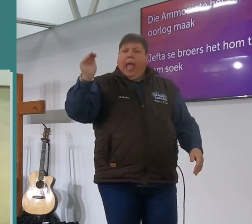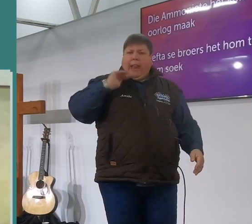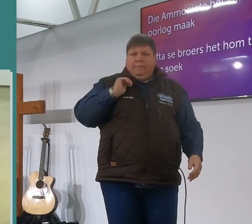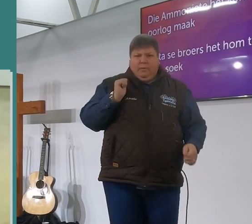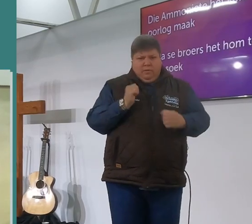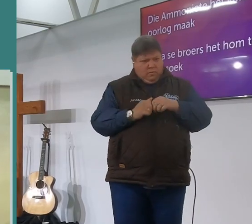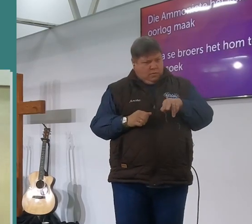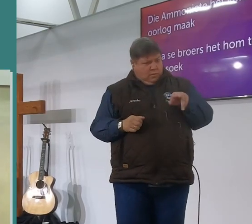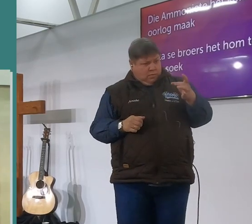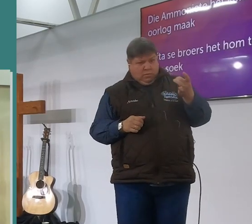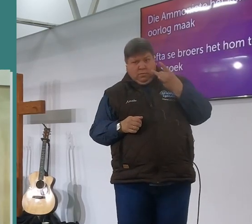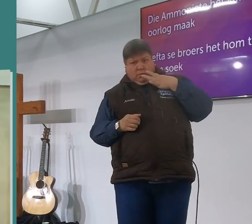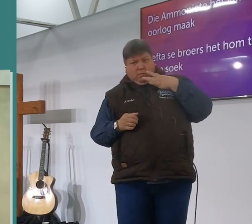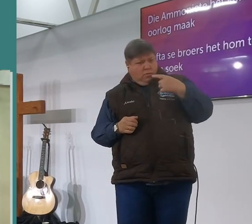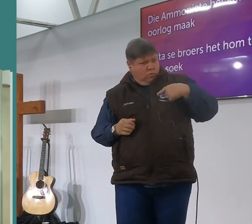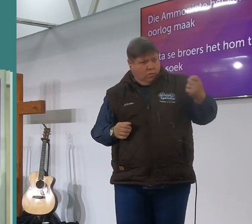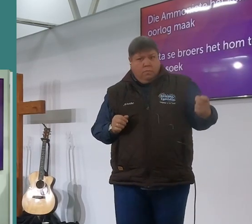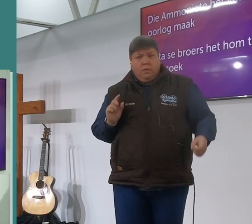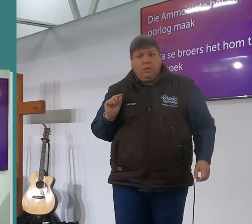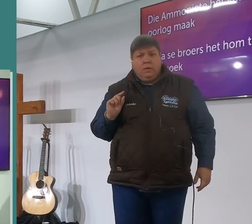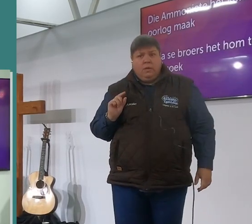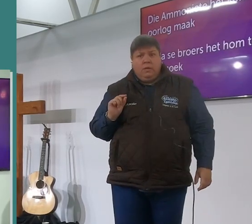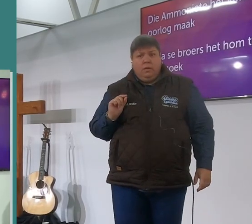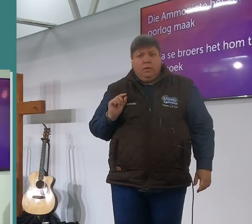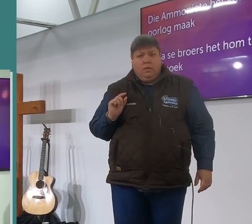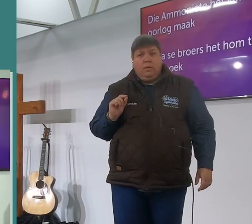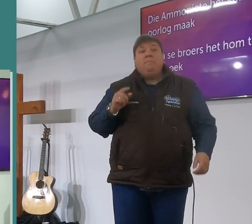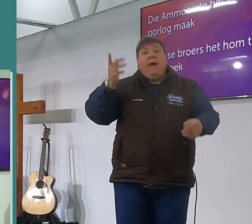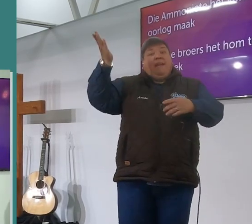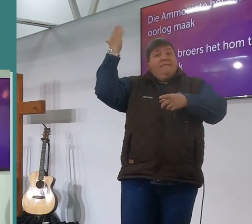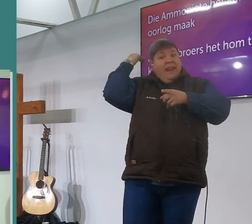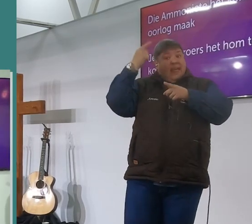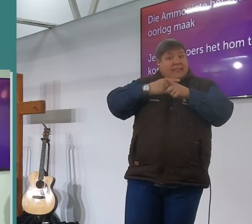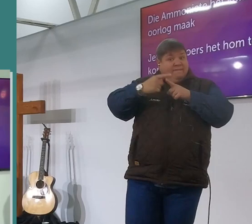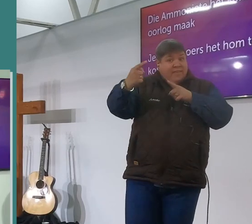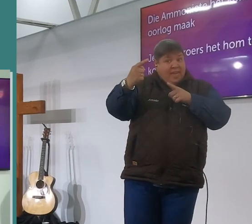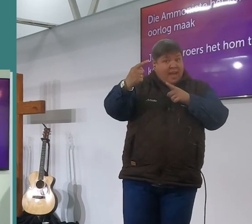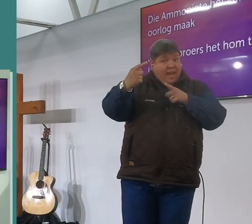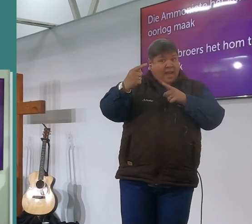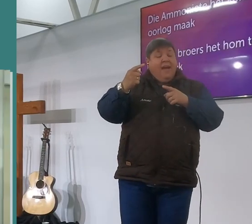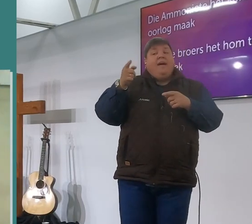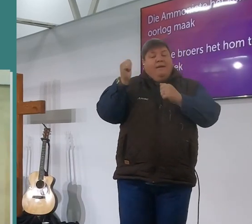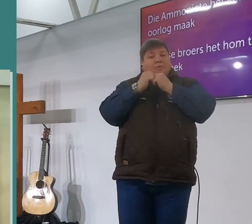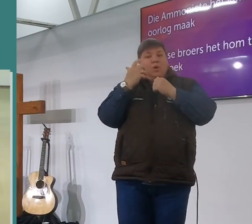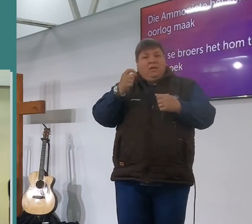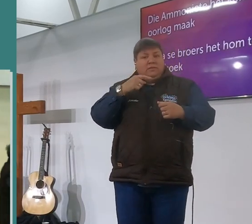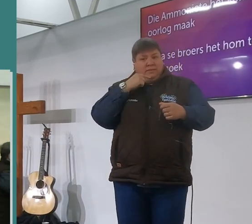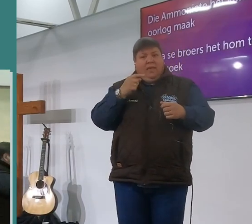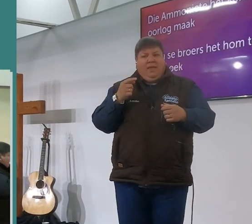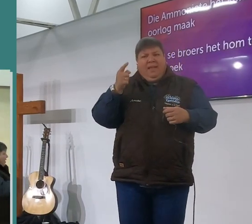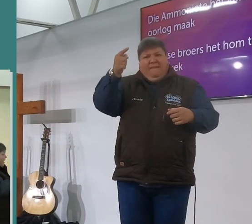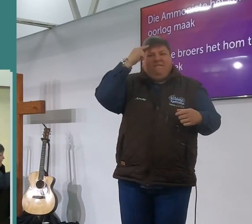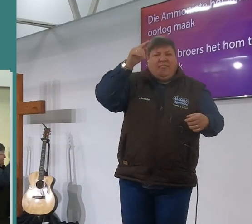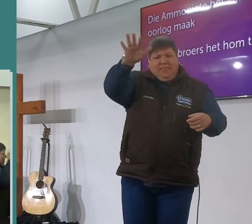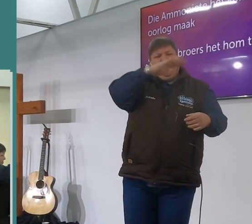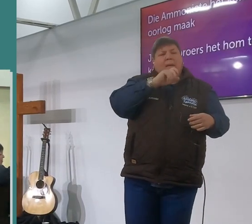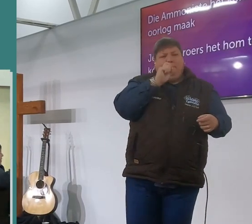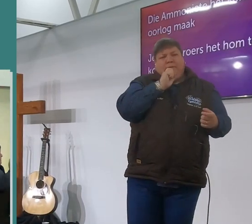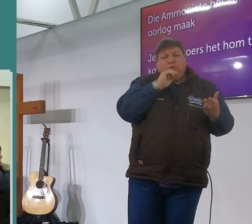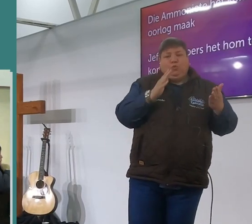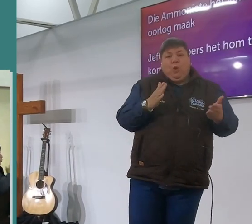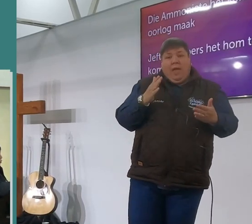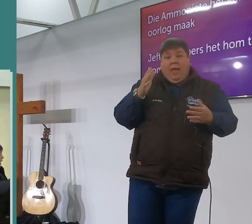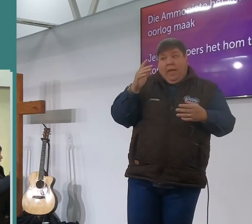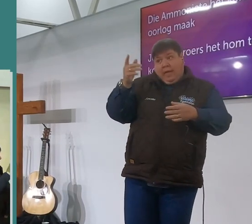Julle wat last week hier was sal ondou het gesê uit so half en half. Nou, dat julle nie moeilijkheid is nou kom julle terug het julle al so situasie gehad jy het goed